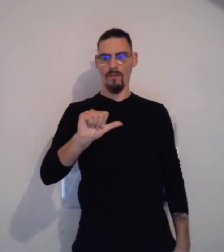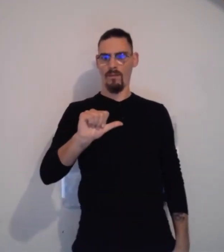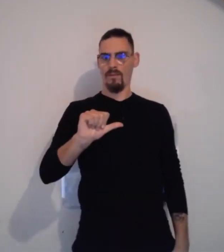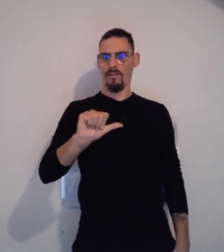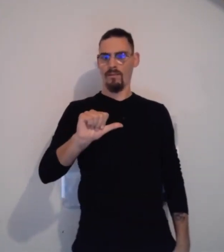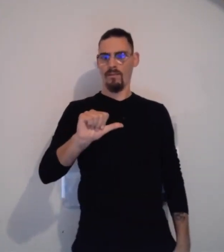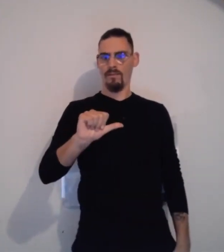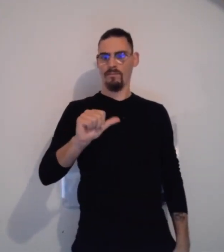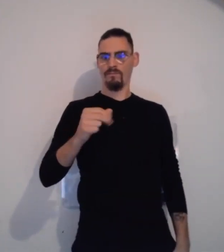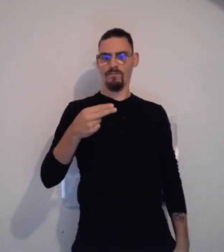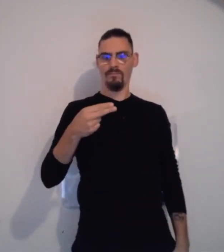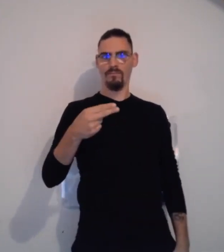prénom, donc je vais l'épler.